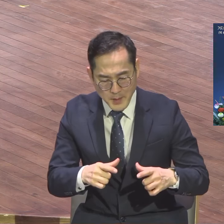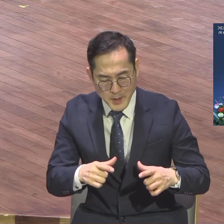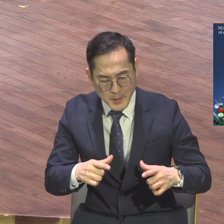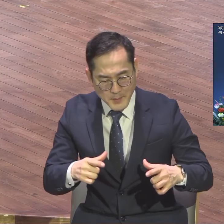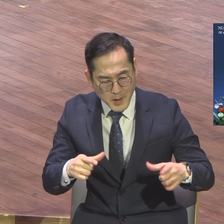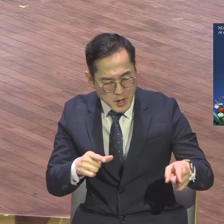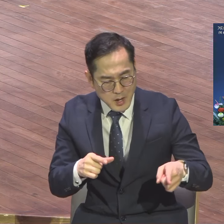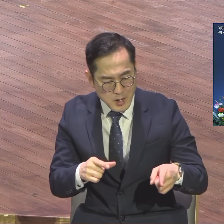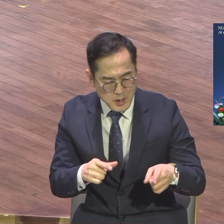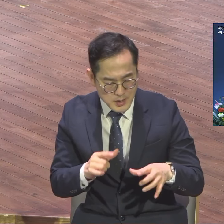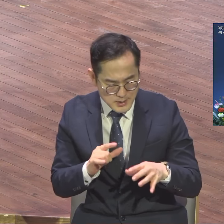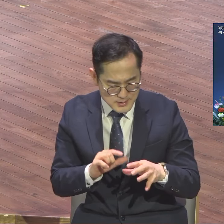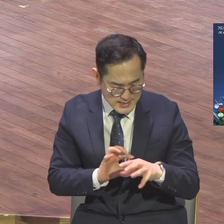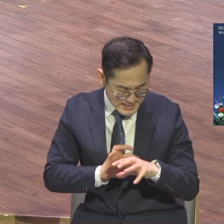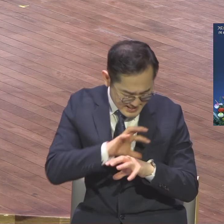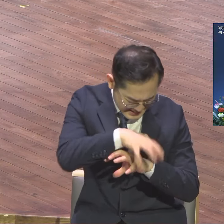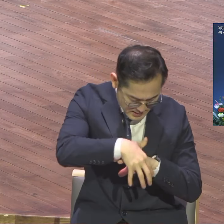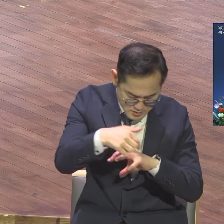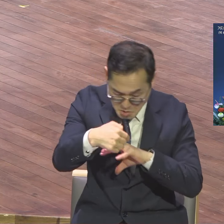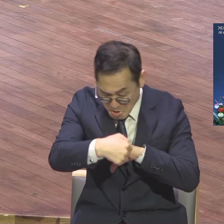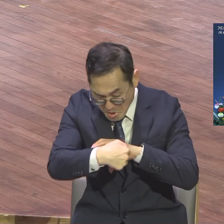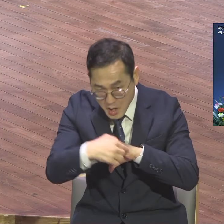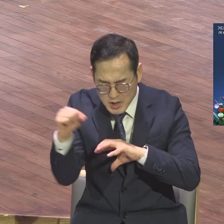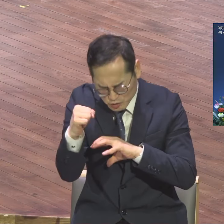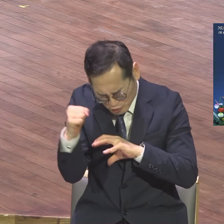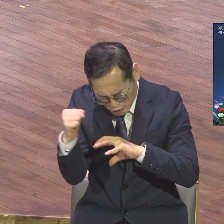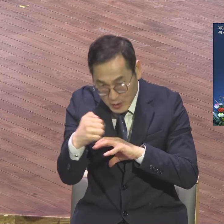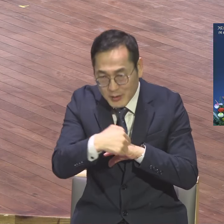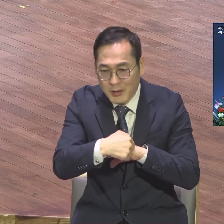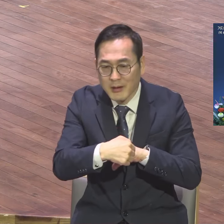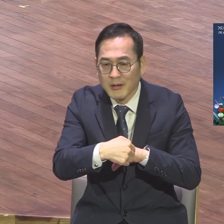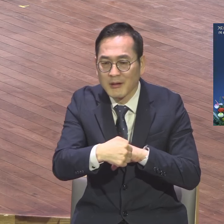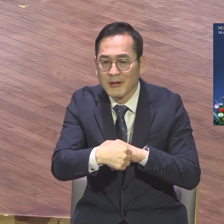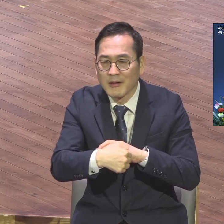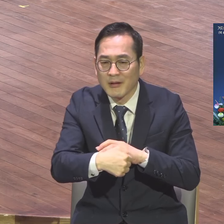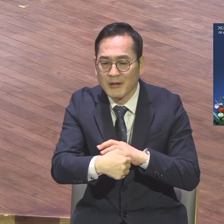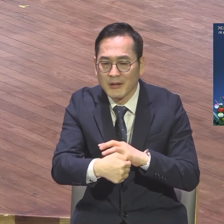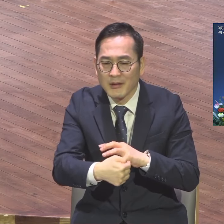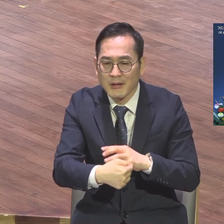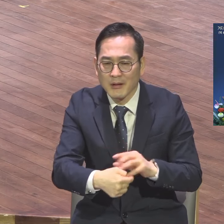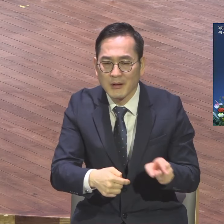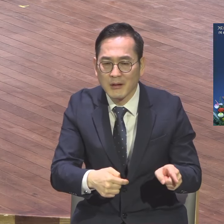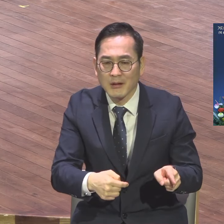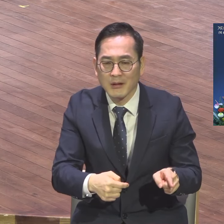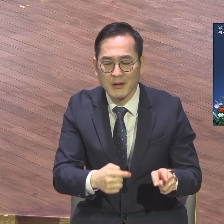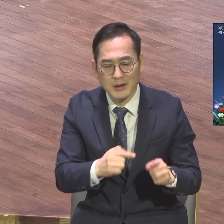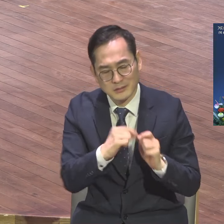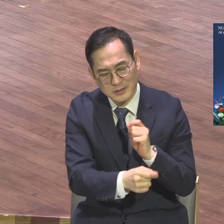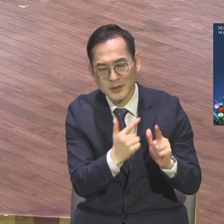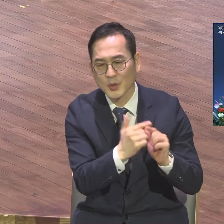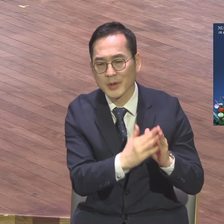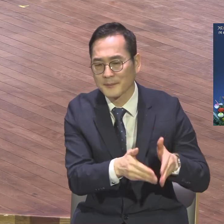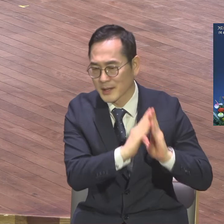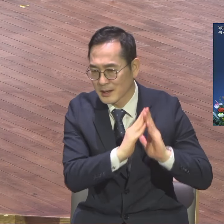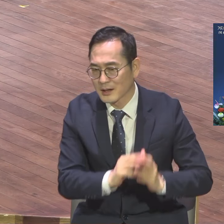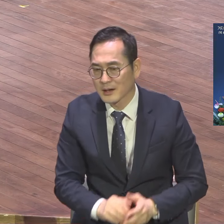현장이지만 힘주기 위해서 하나님이 다 이 TCK들 아홉 명 갑니다.